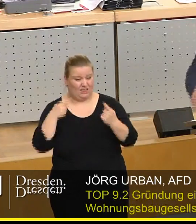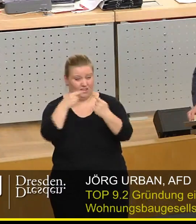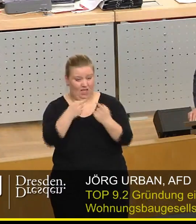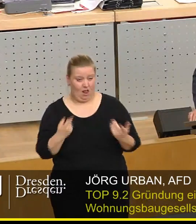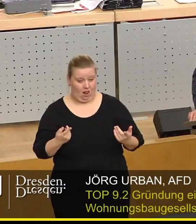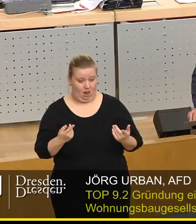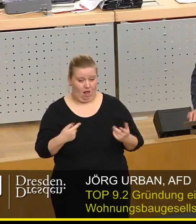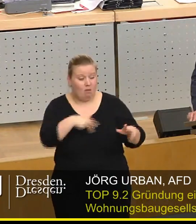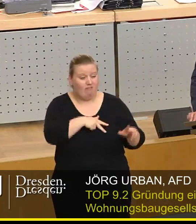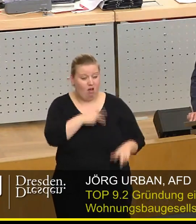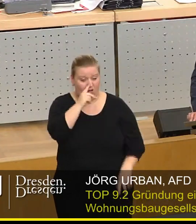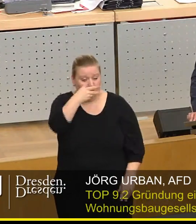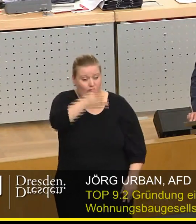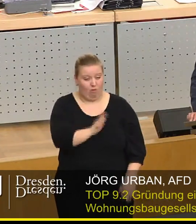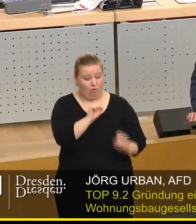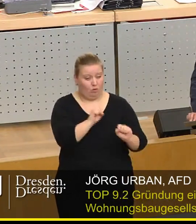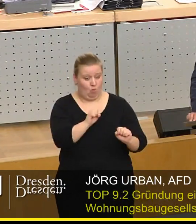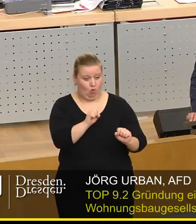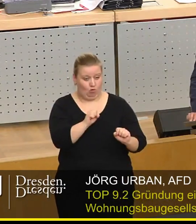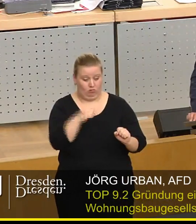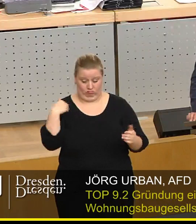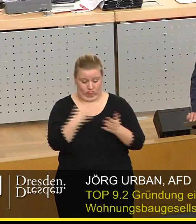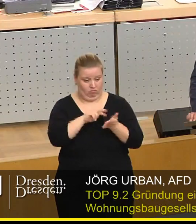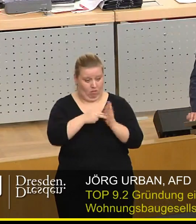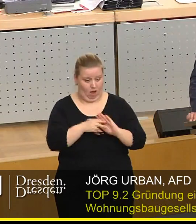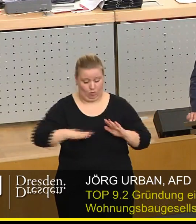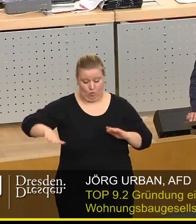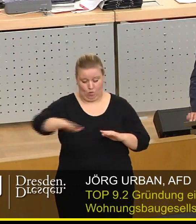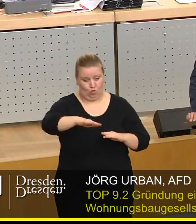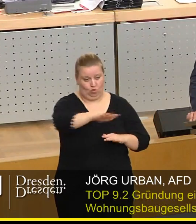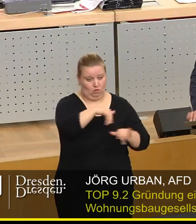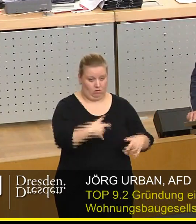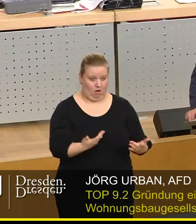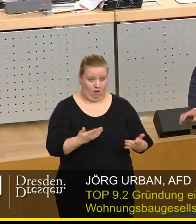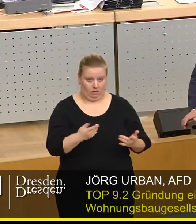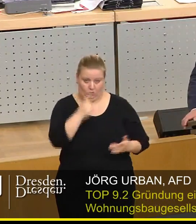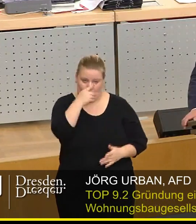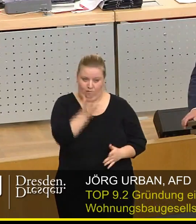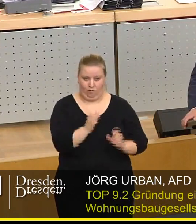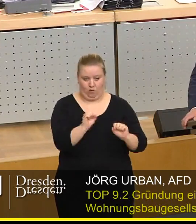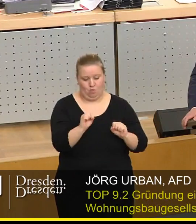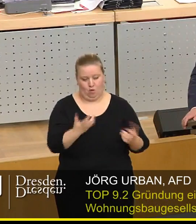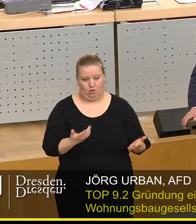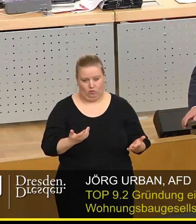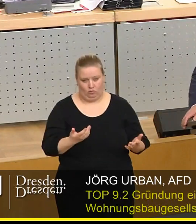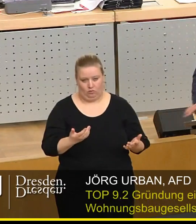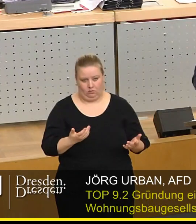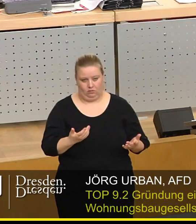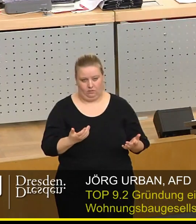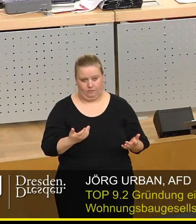denen es wurde schon gesagt, nur 500 derzeit nach den Planungen der Stesat auf den einzulegenden Grundstücken entstehen können.